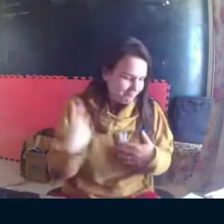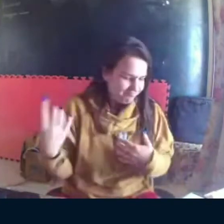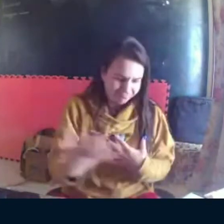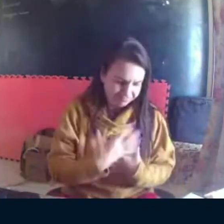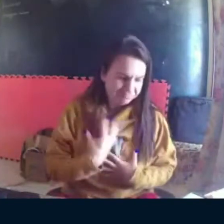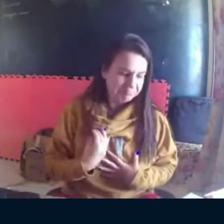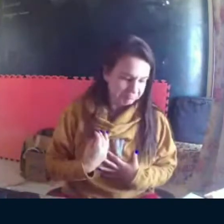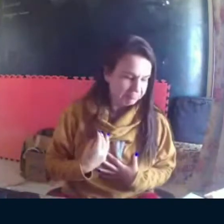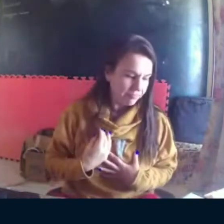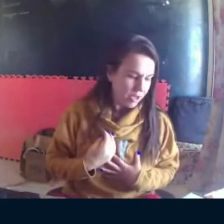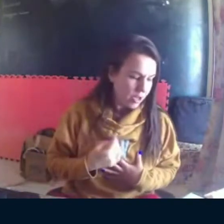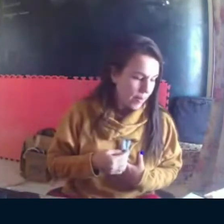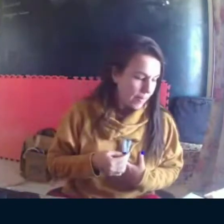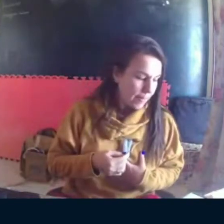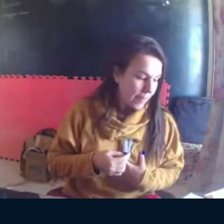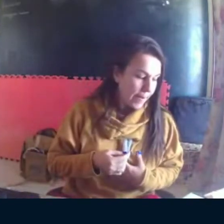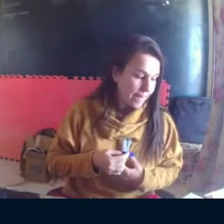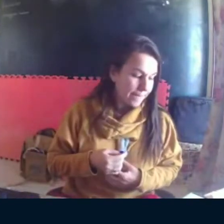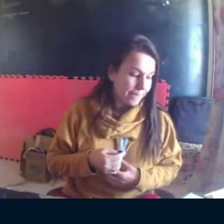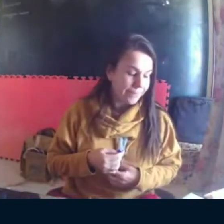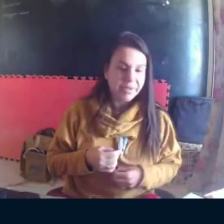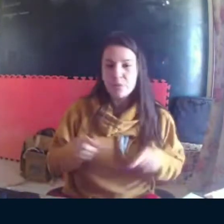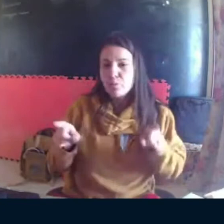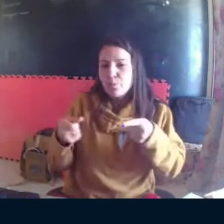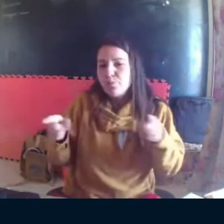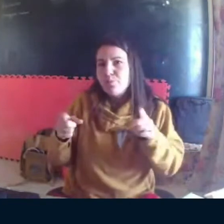quando você diz nós somos música, ok?